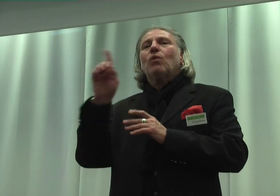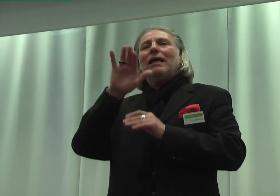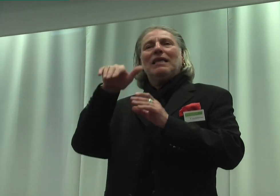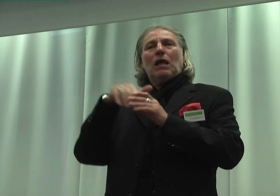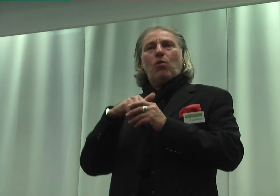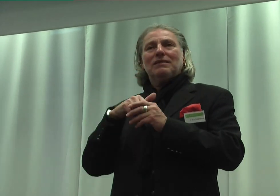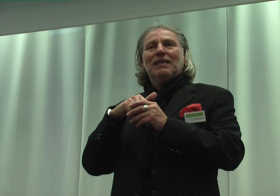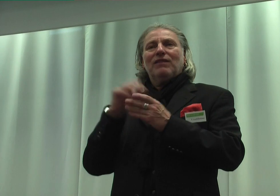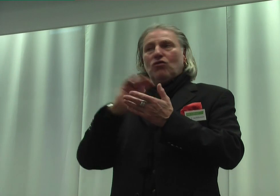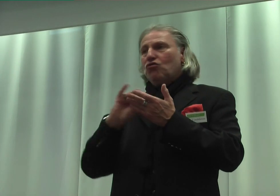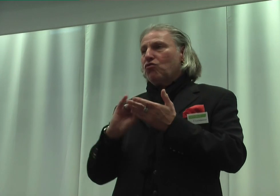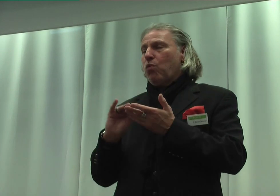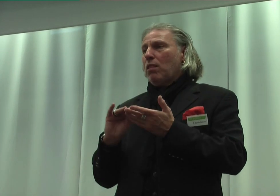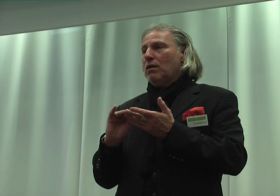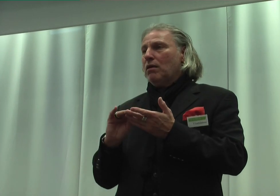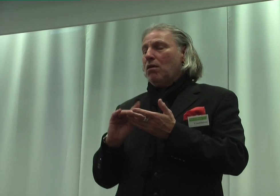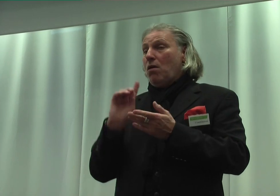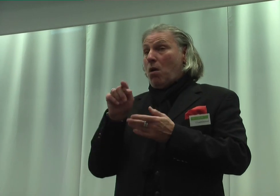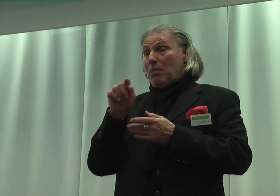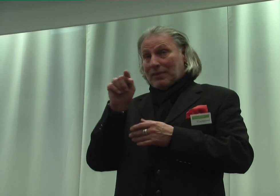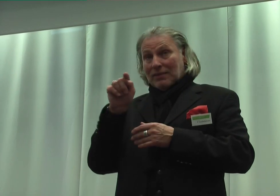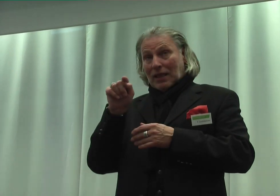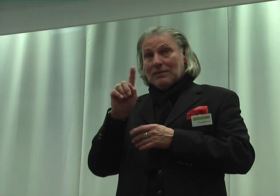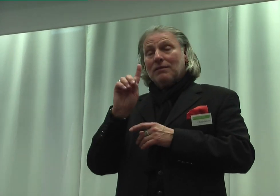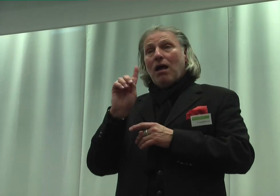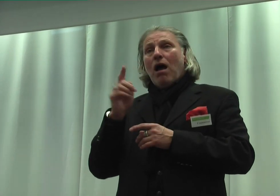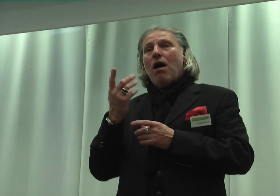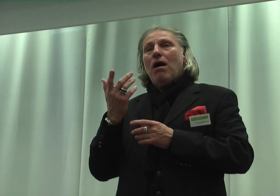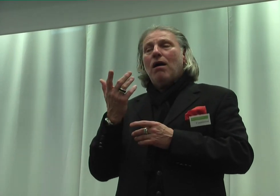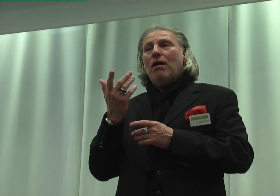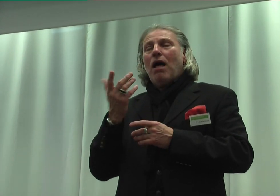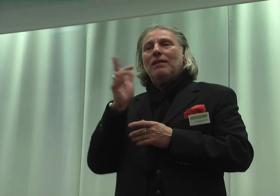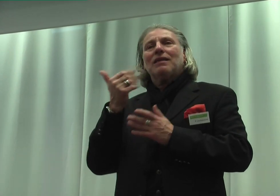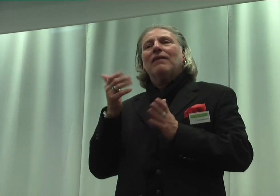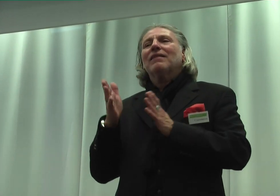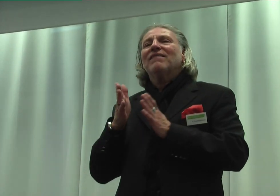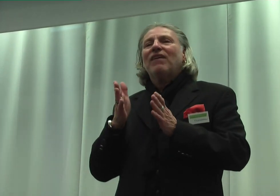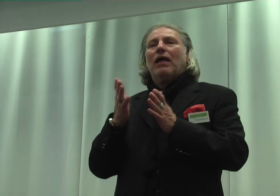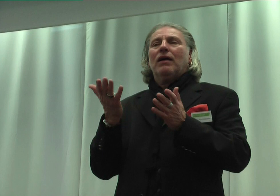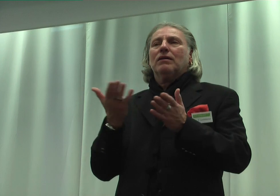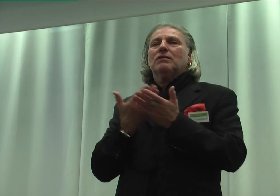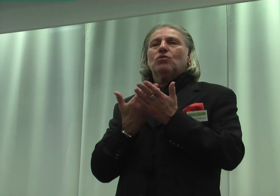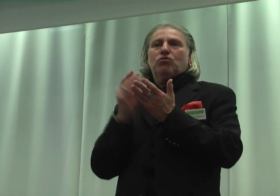Schule, wenn man das als ein Weg als solcher zu beschreiben,